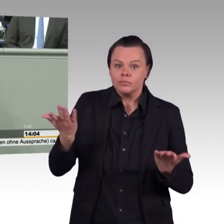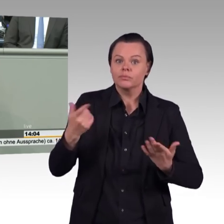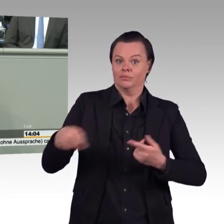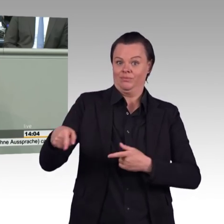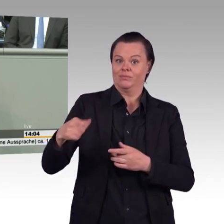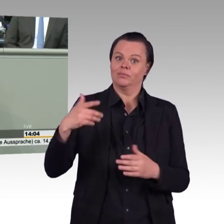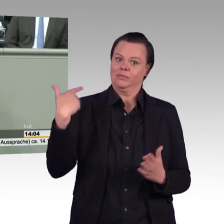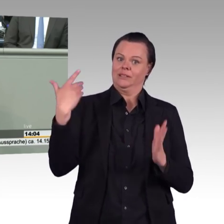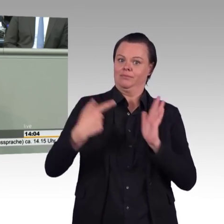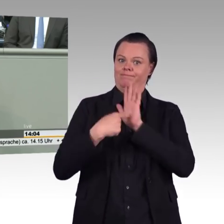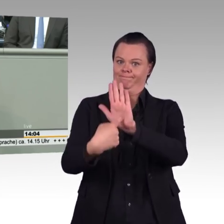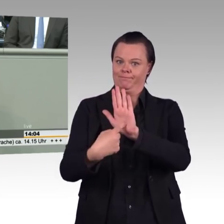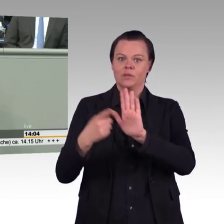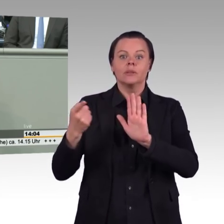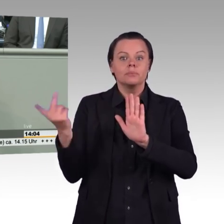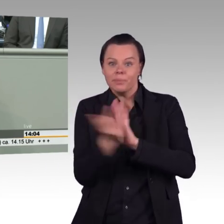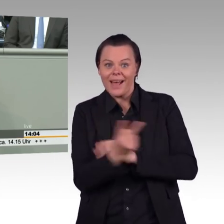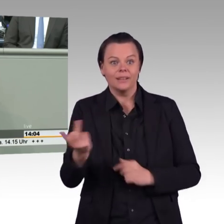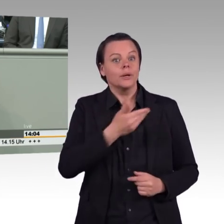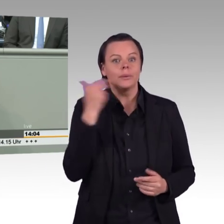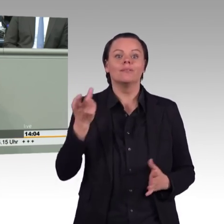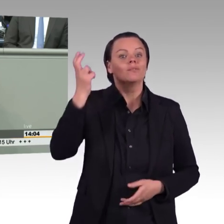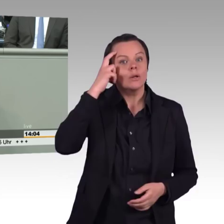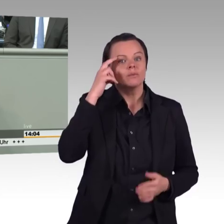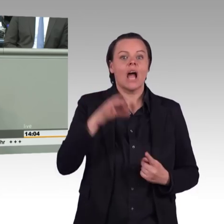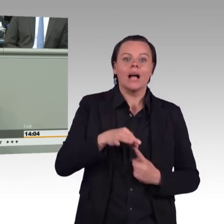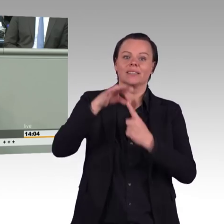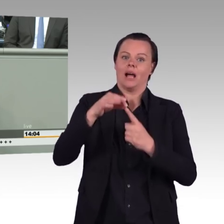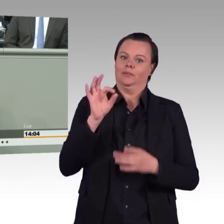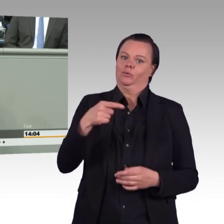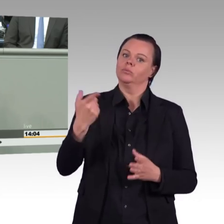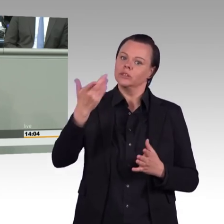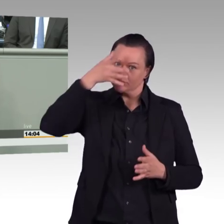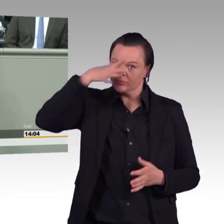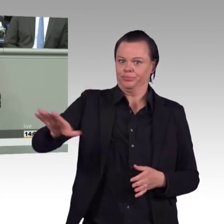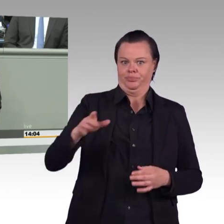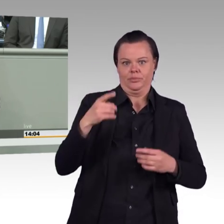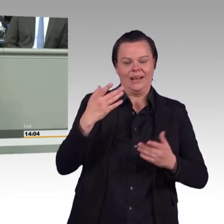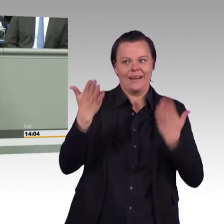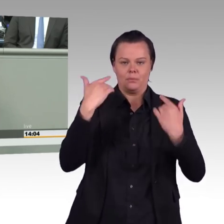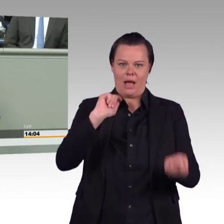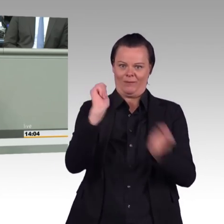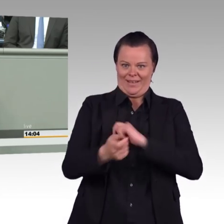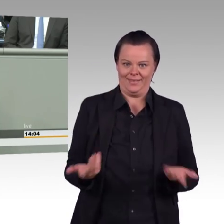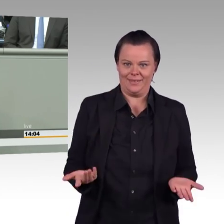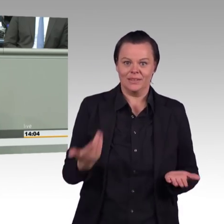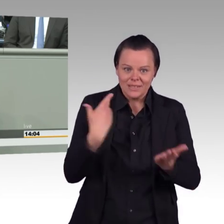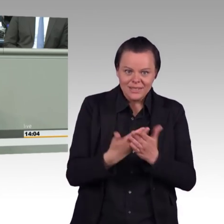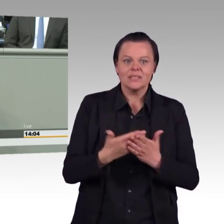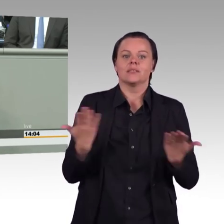auch da brauchen wir kluge und langfristige Antworten. Wenn wir nicht ausreichend Energie erzeugen können, werden wir weiter Atomstrom aus Frankreich